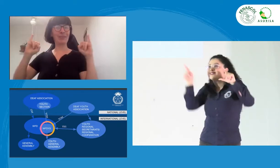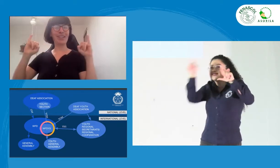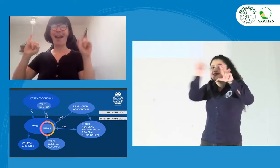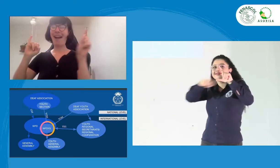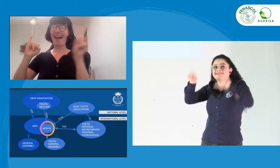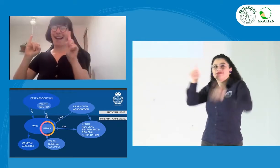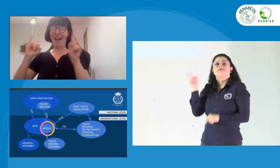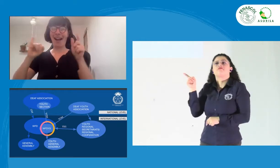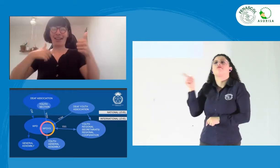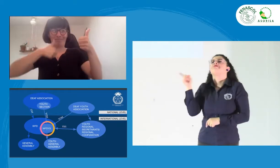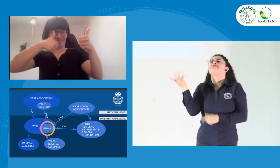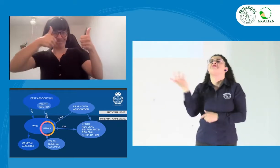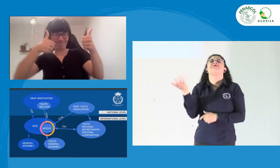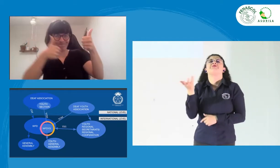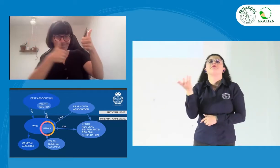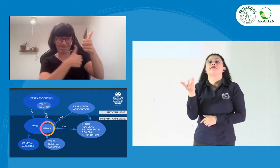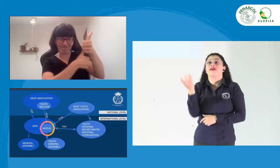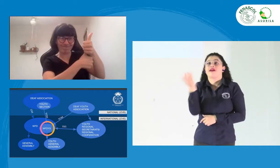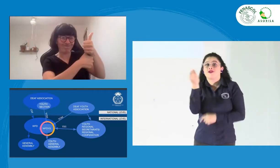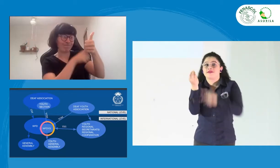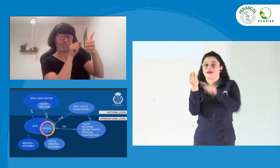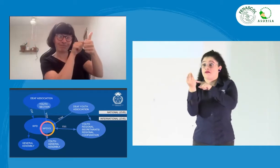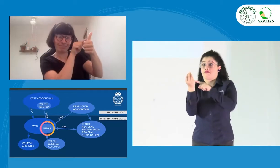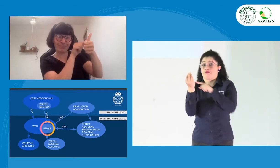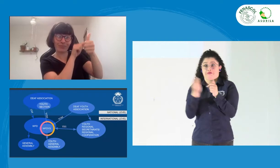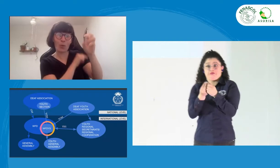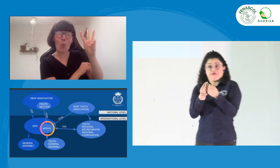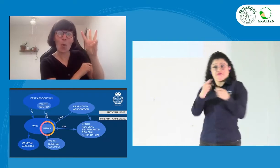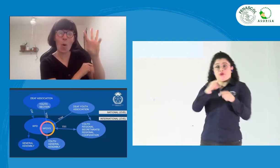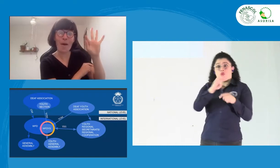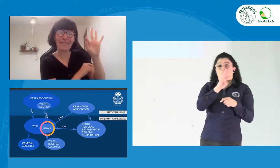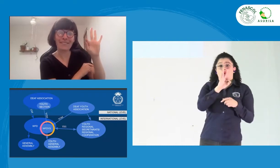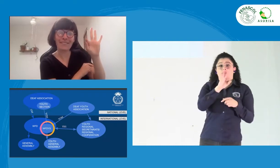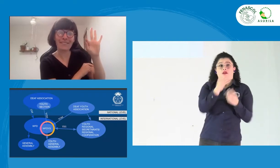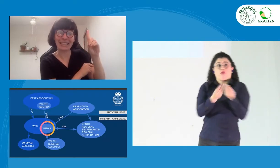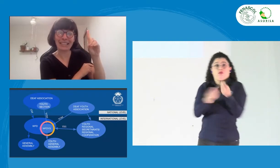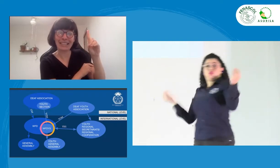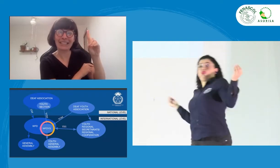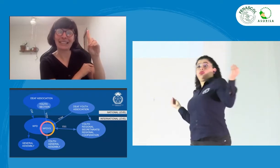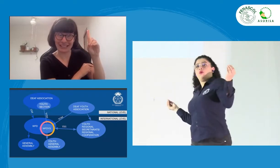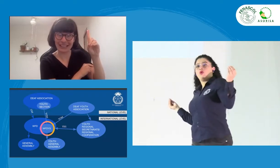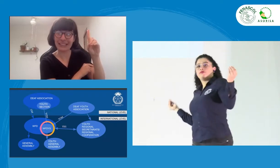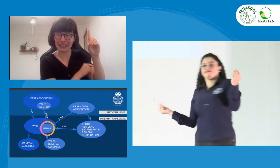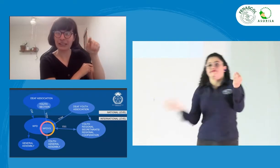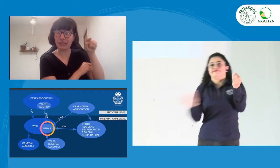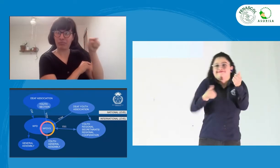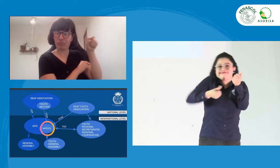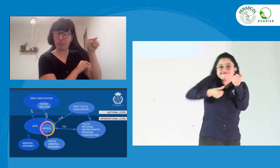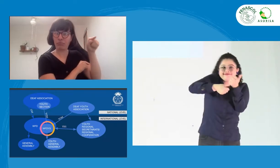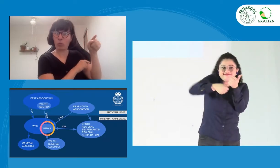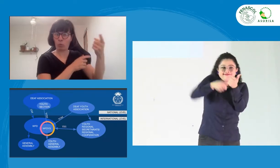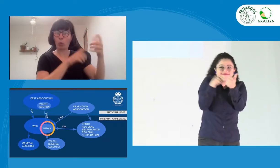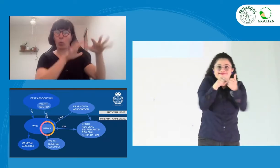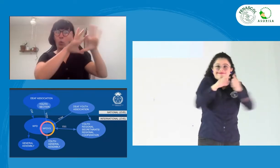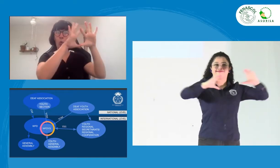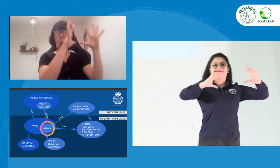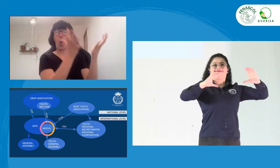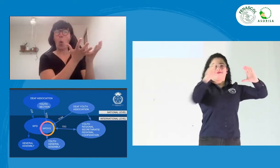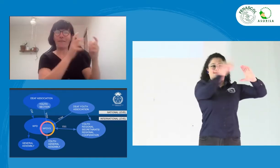allí con un círculo entre amarillo y naranja. Nosotros no somos algo aparte de la WFD. Somos una sección